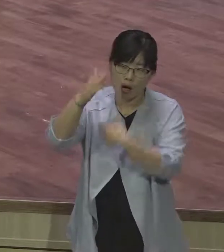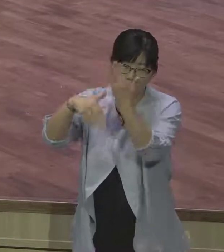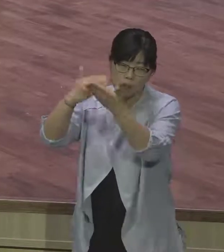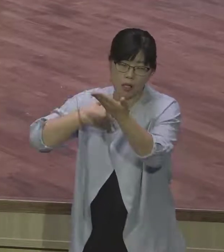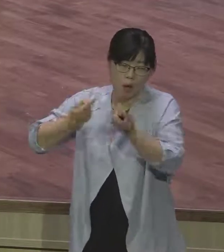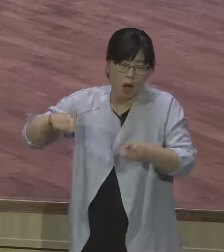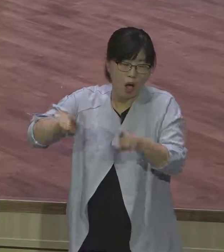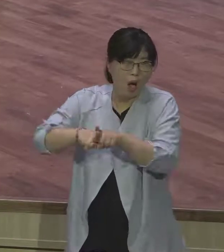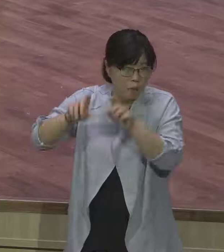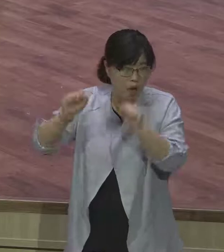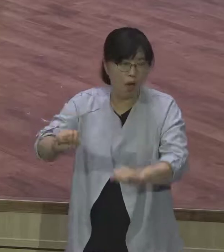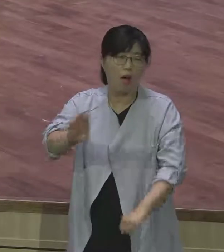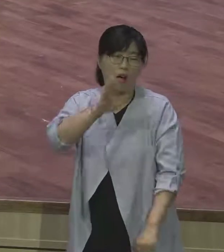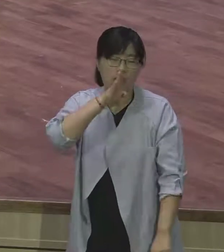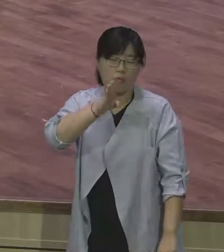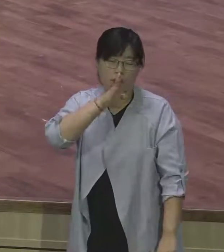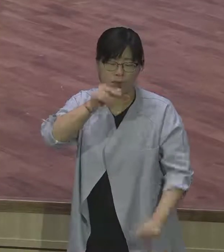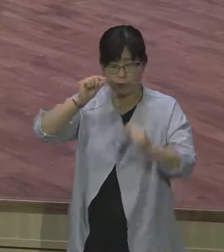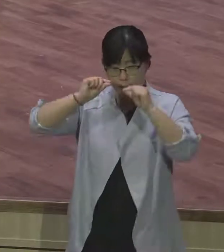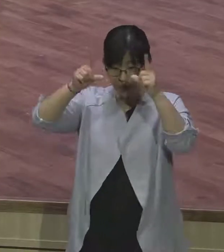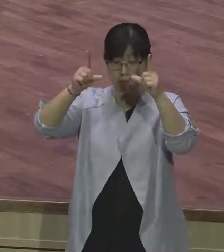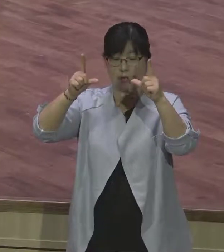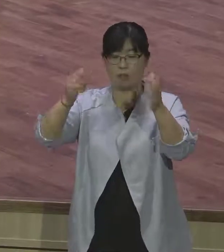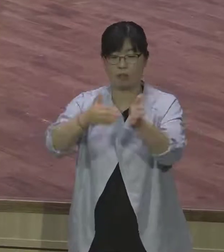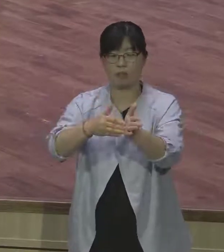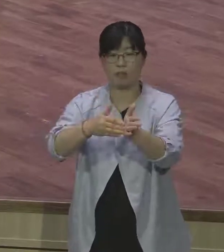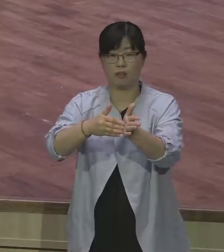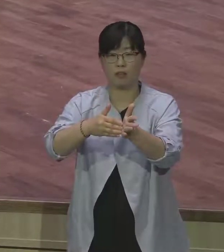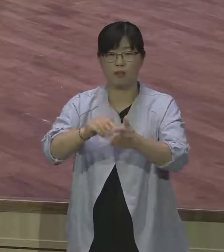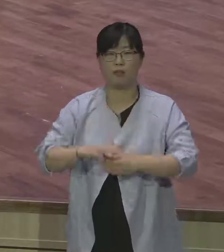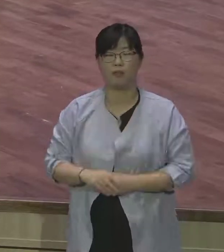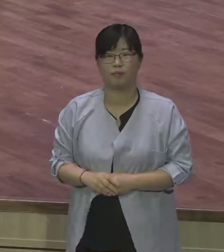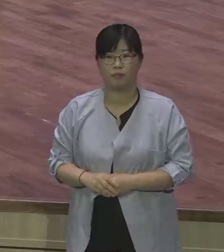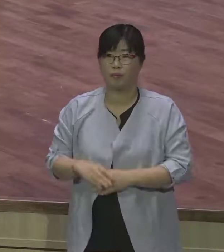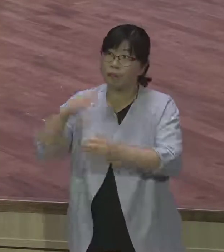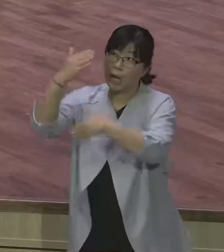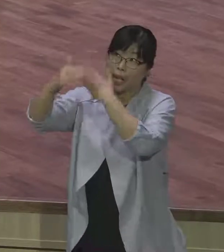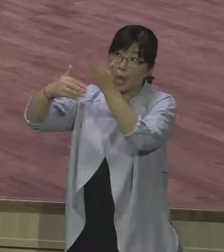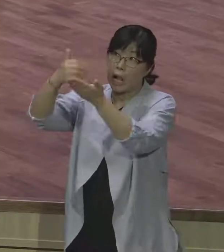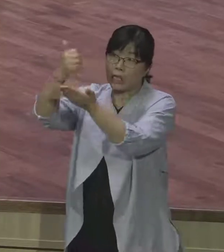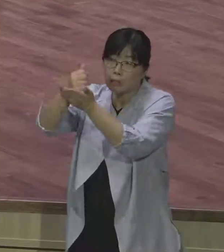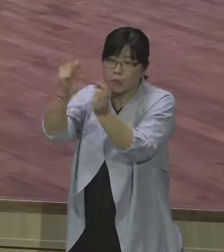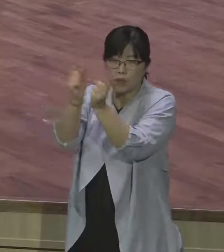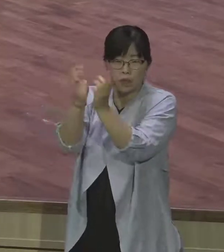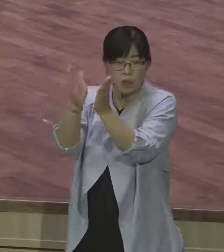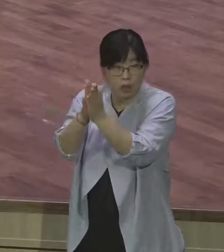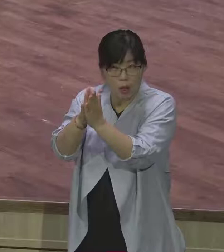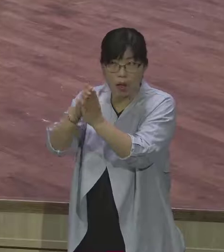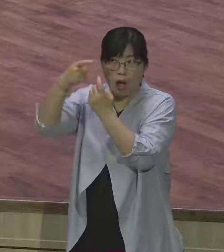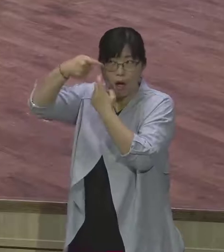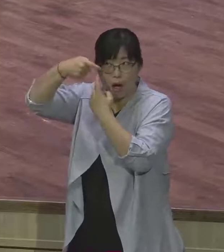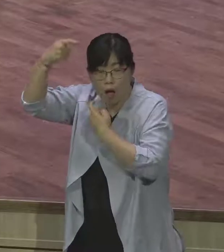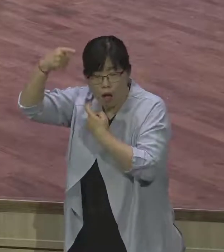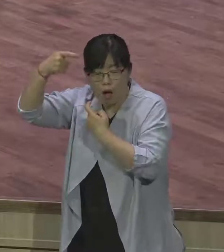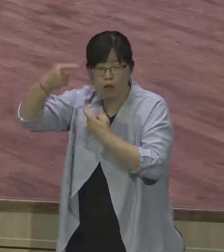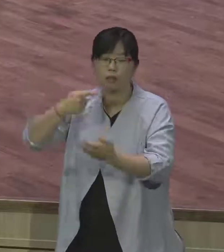체험이었습니다. 이게 중요합니다. 하나님을 체험하는 것. 아 하나님이 나와 함께 계시구나.